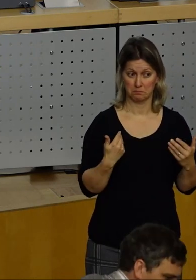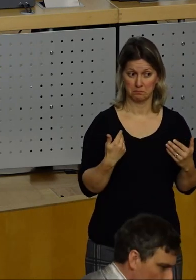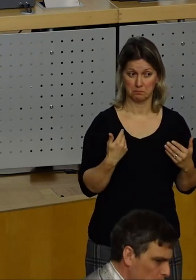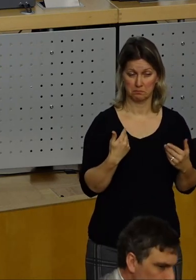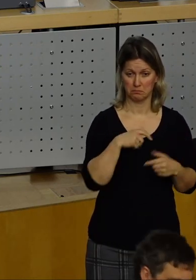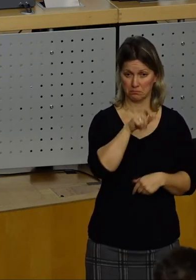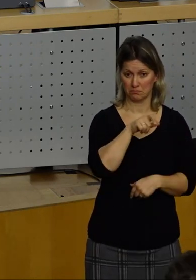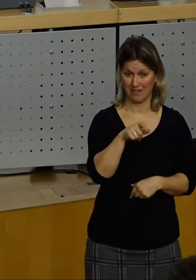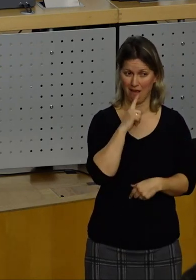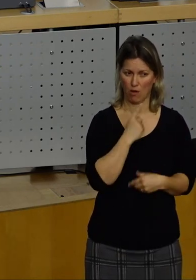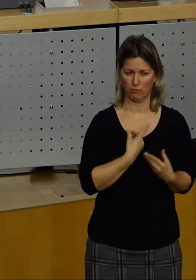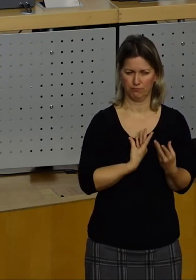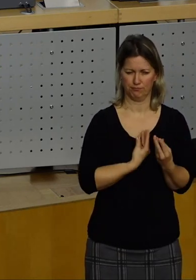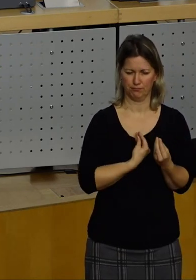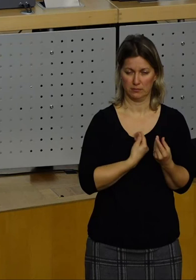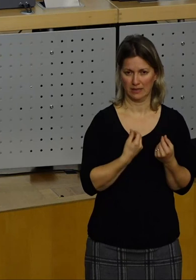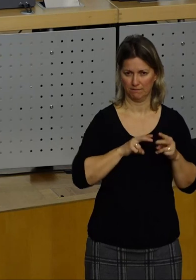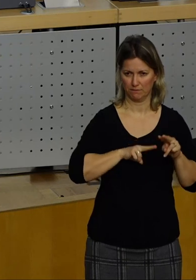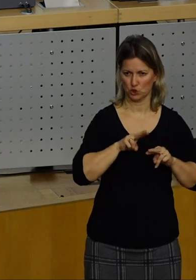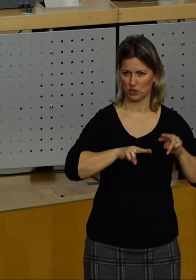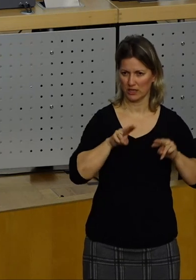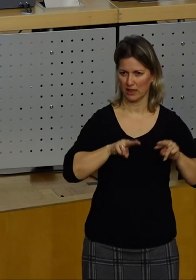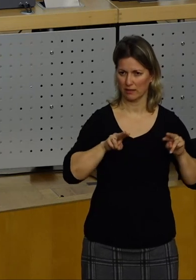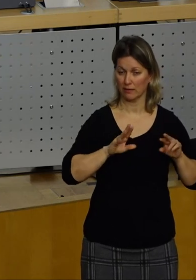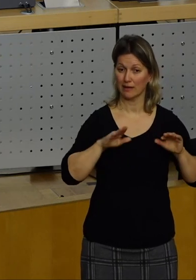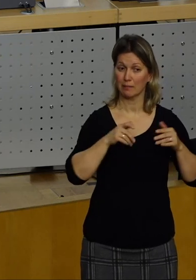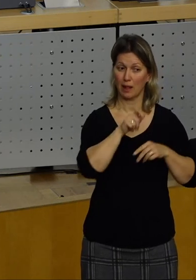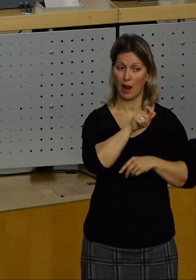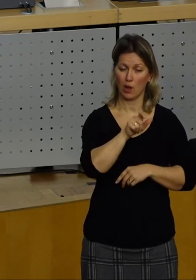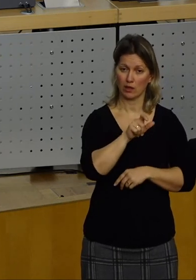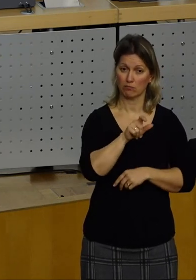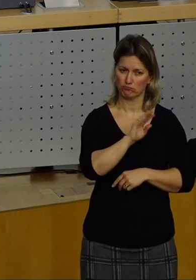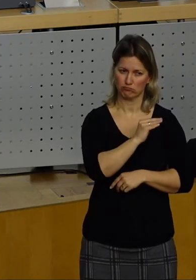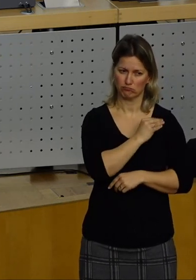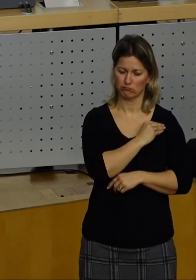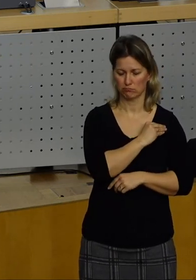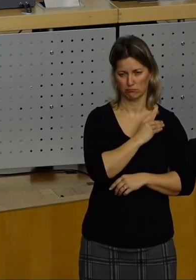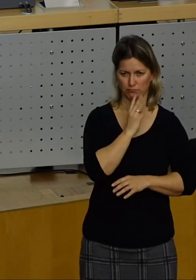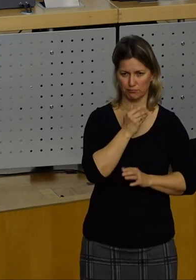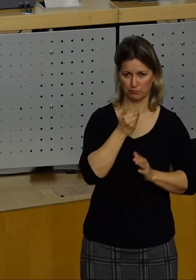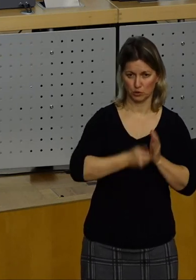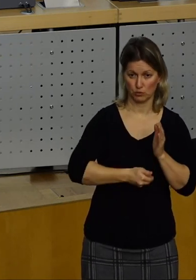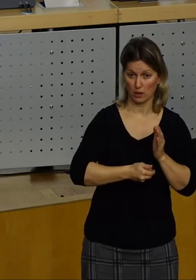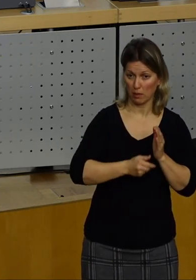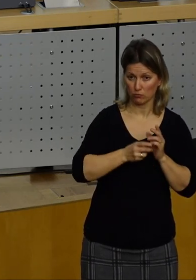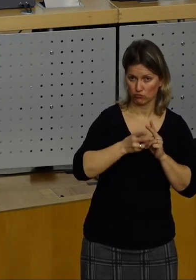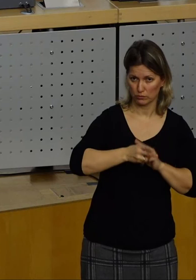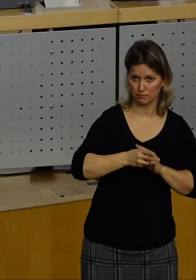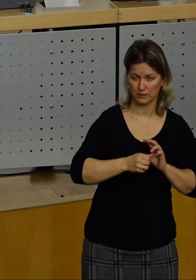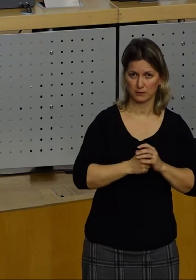unterschiedliche Empfindungen. Also es gibt Leute, die sich bei mir zum Beispiel darüber beschweren und ich finde völlig zu Recht,